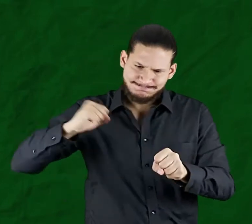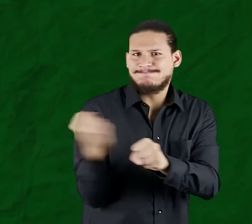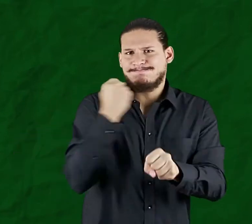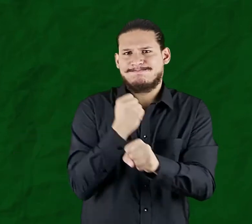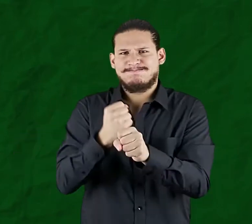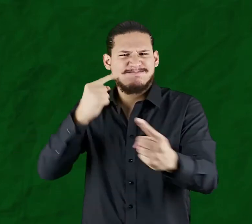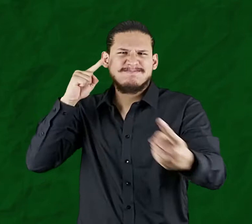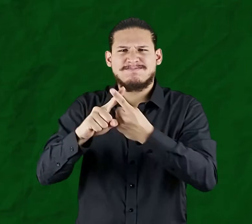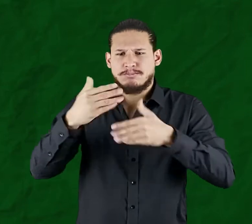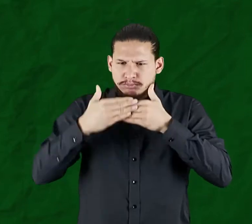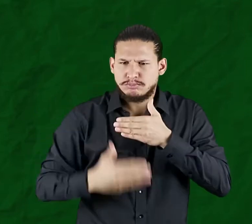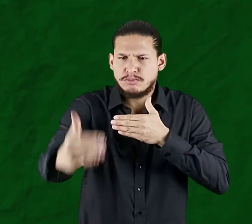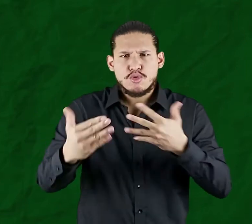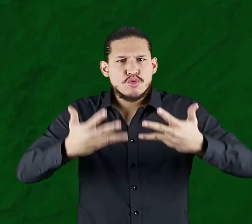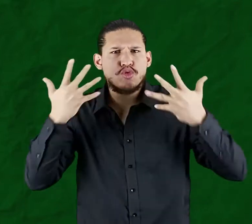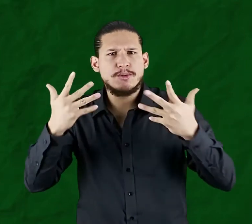promoción y oferta de estos cursos.